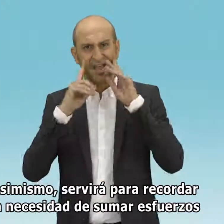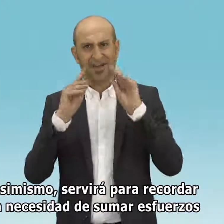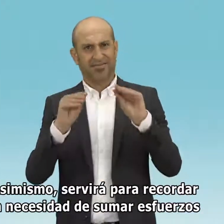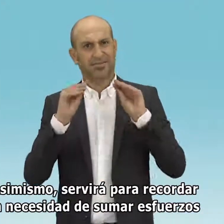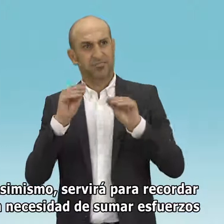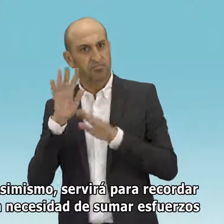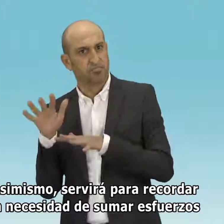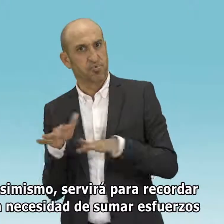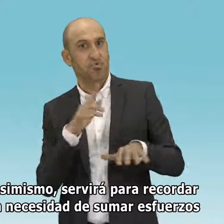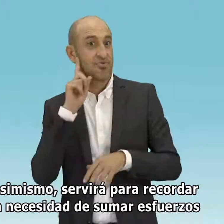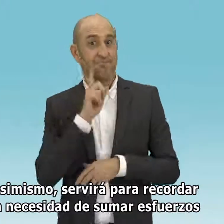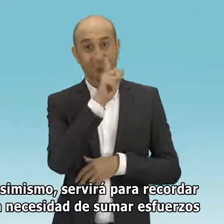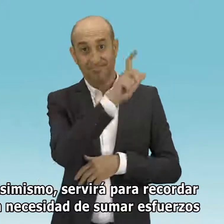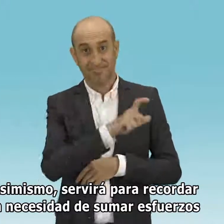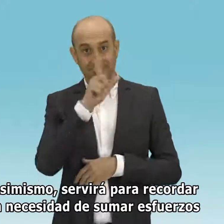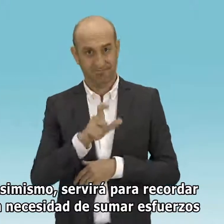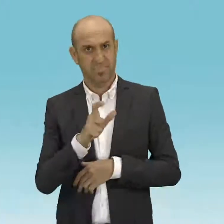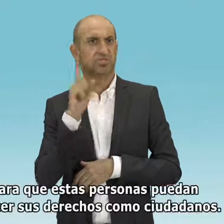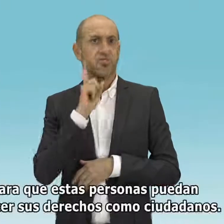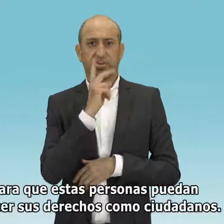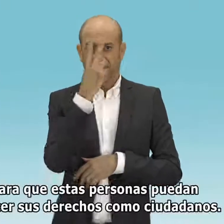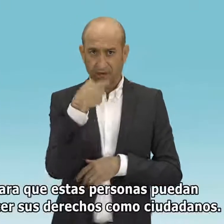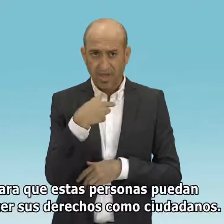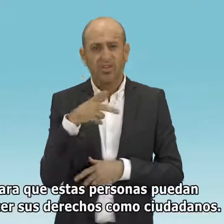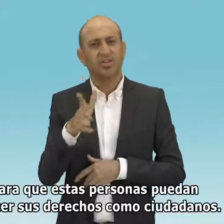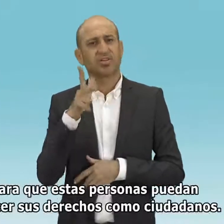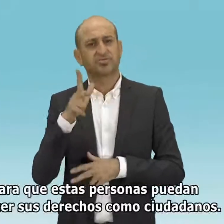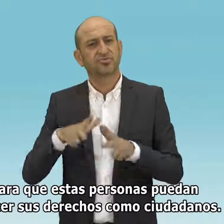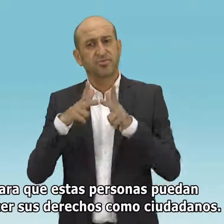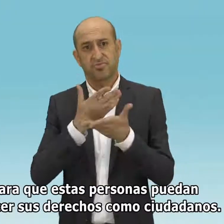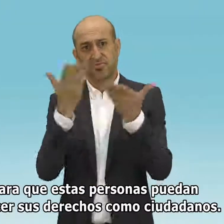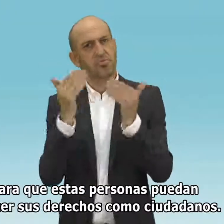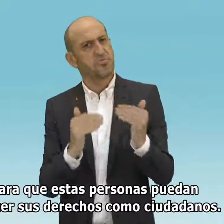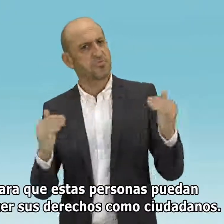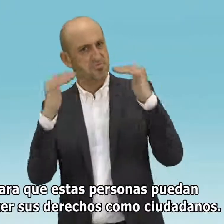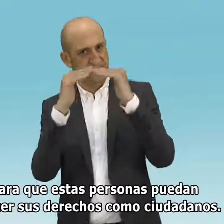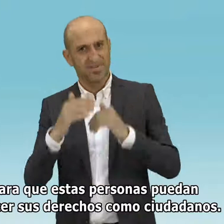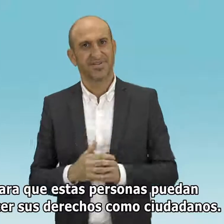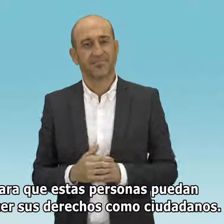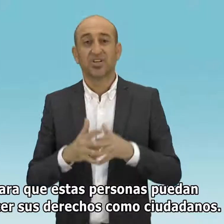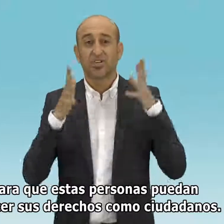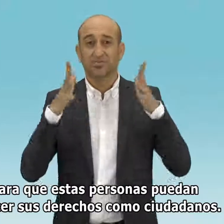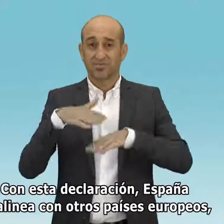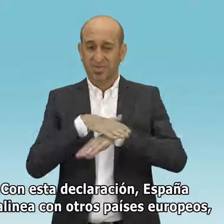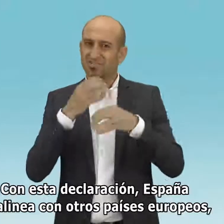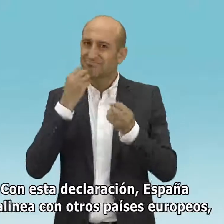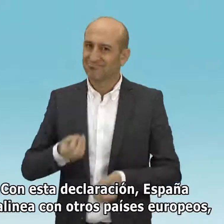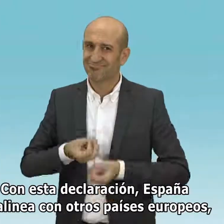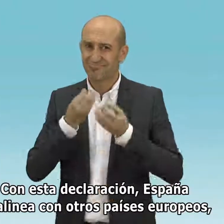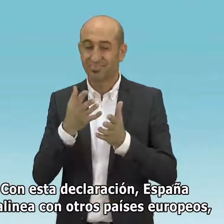para recordar la necesidad de sumar esfuerzos para que estas personas puedan ejercer sus derechos como ciudadanos. Con